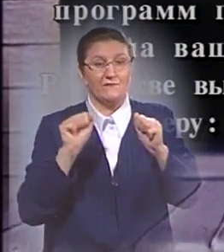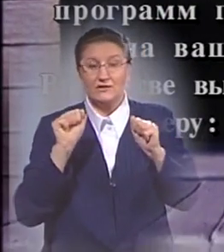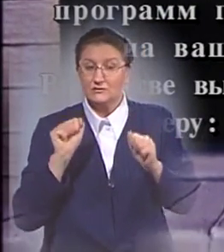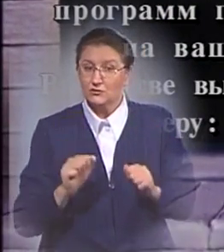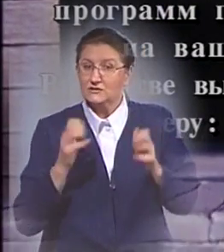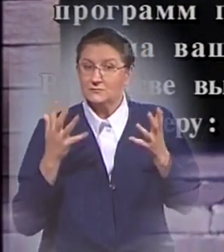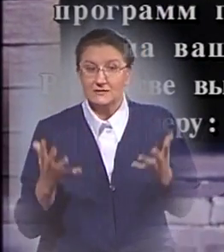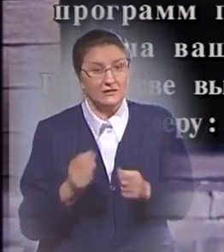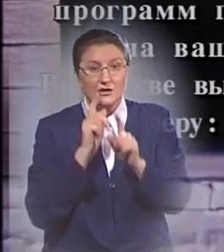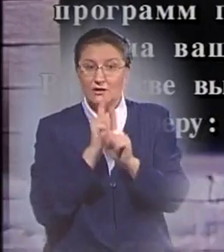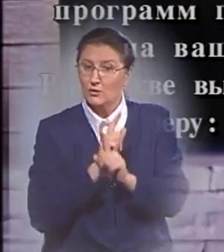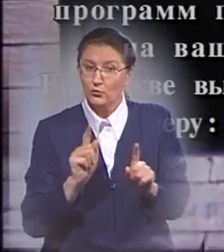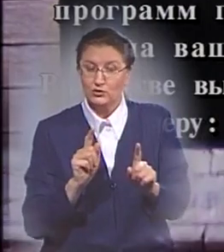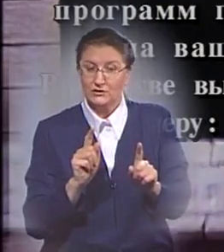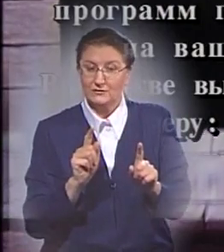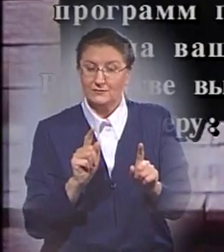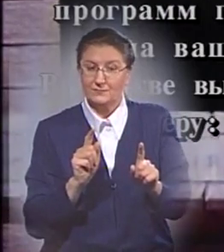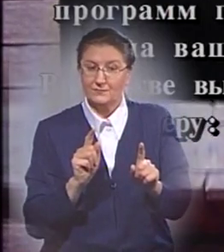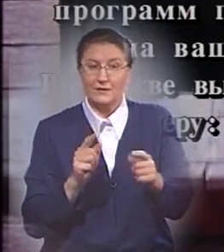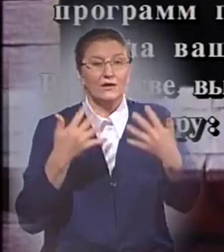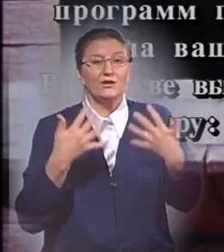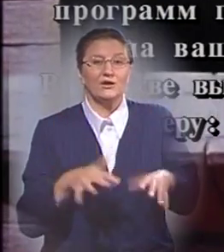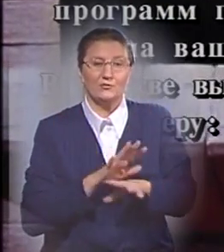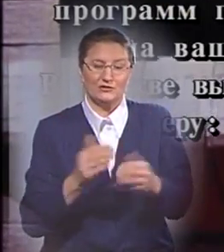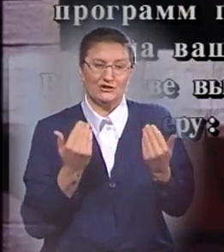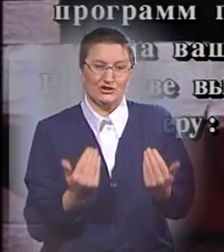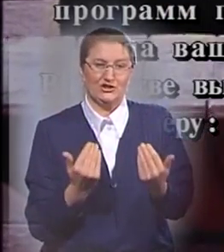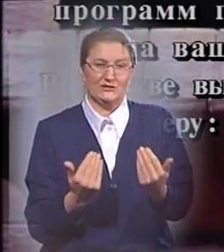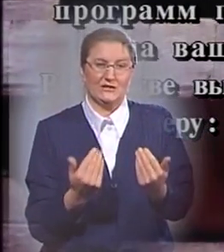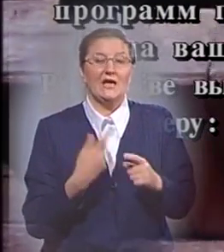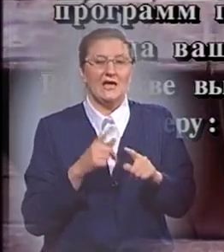спастись не будет. Не упустите сейчас эту возможность.